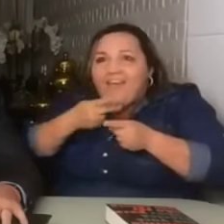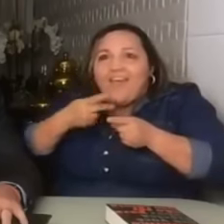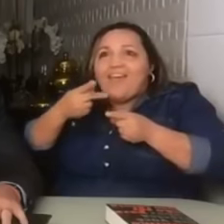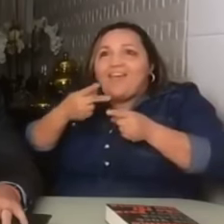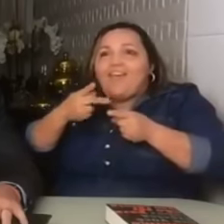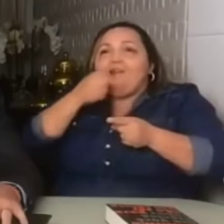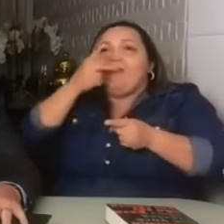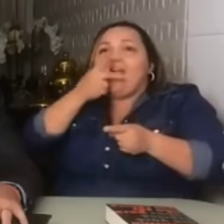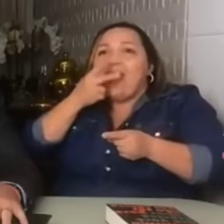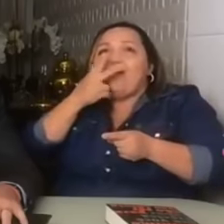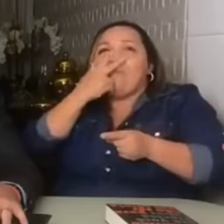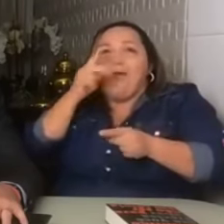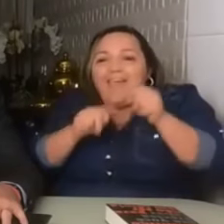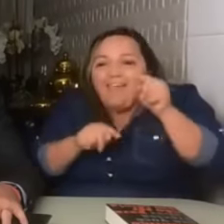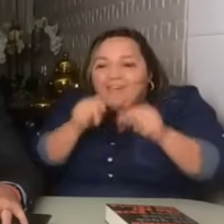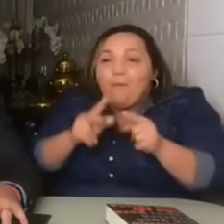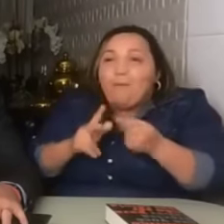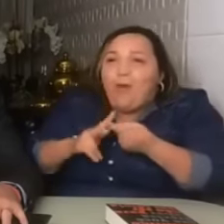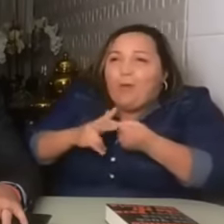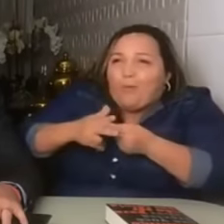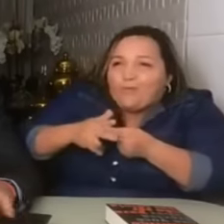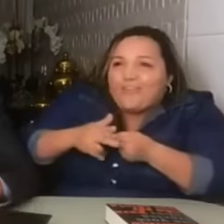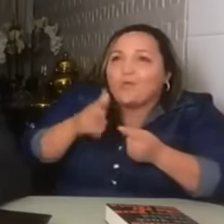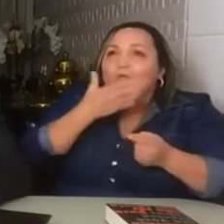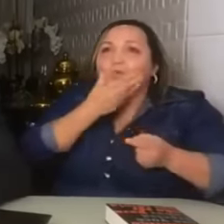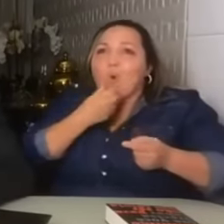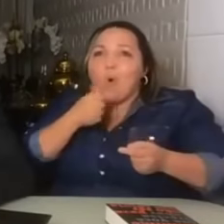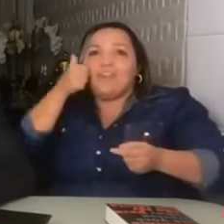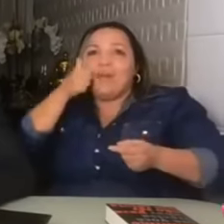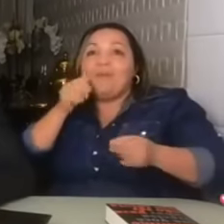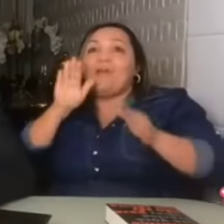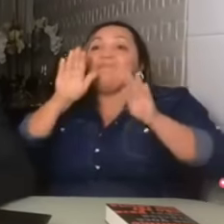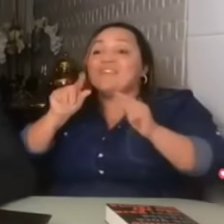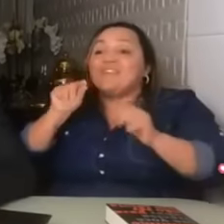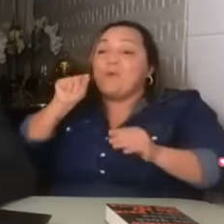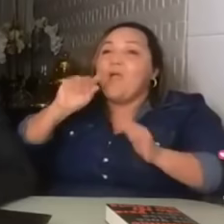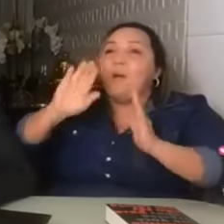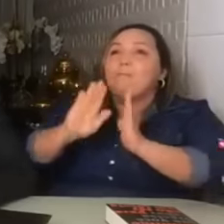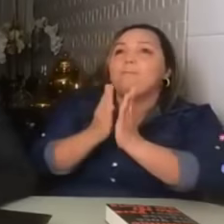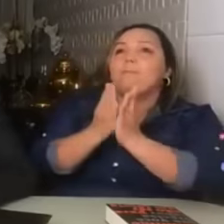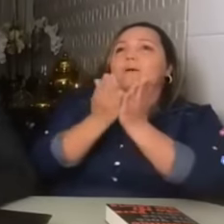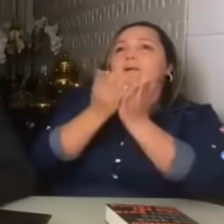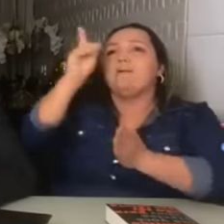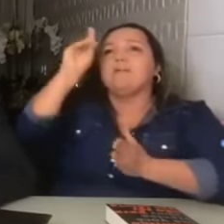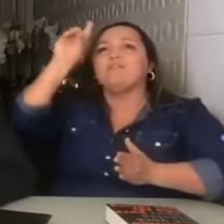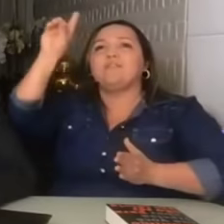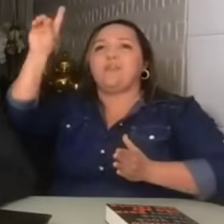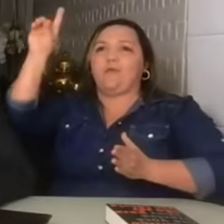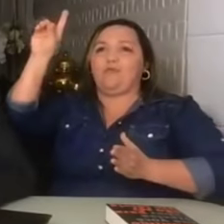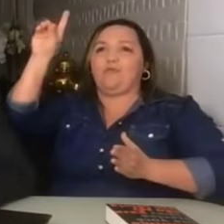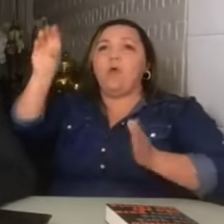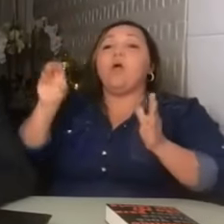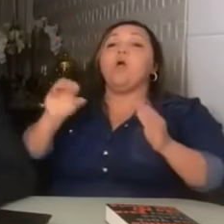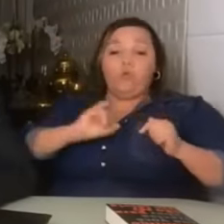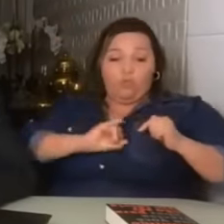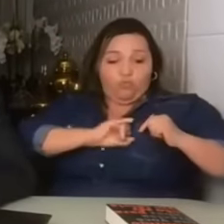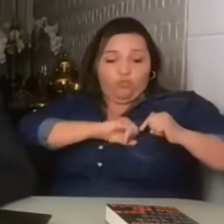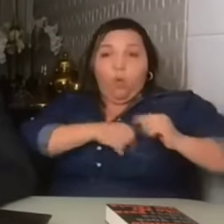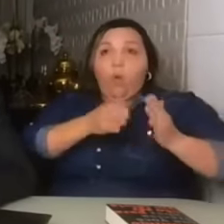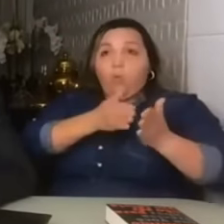E o presidente eleito Jair Bolsonaro vai fazer uma live agora, já está. Vamos lá. Aqui é a Bíblia Sagrada. Fomos em João 8, 32.